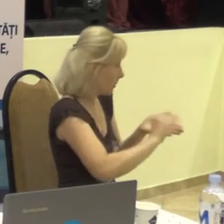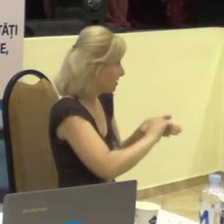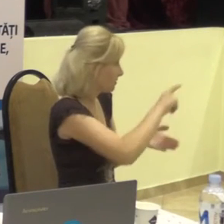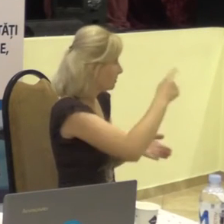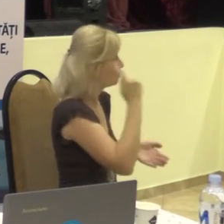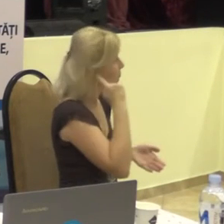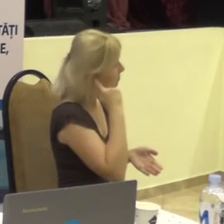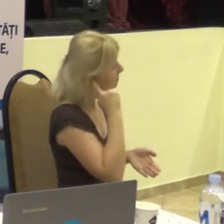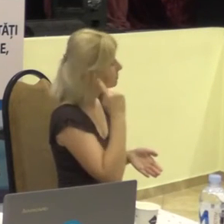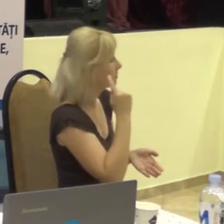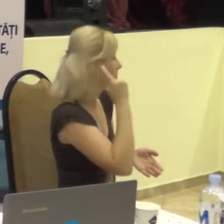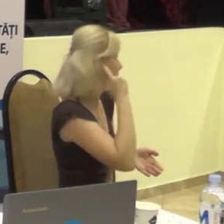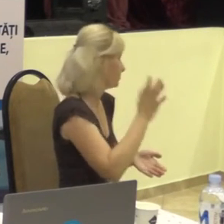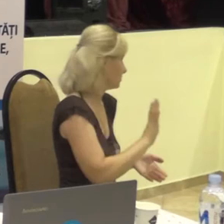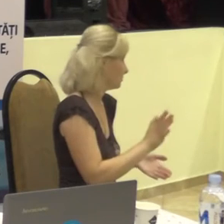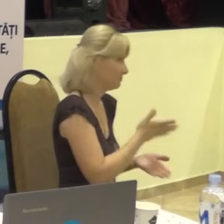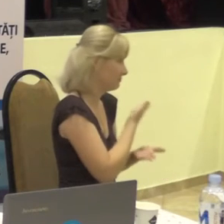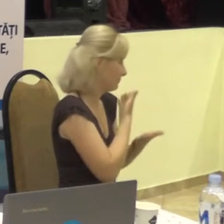-aude.